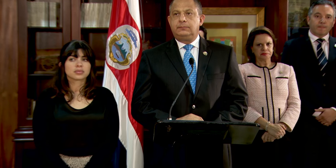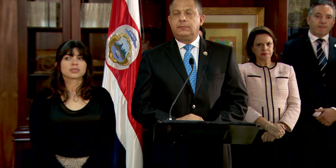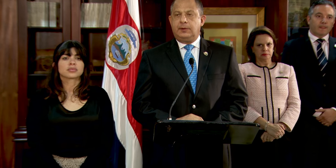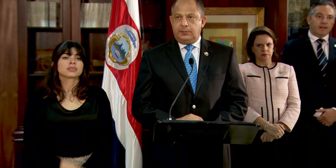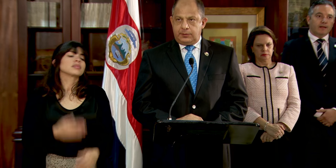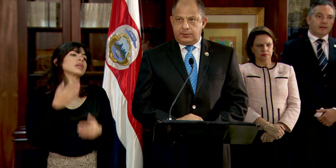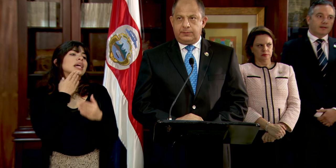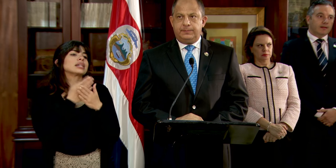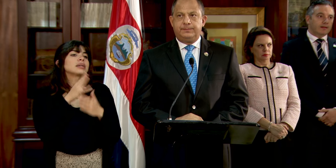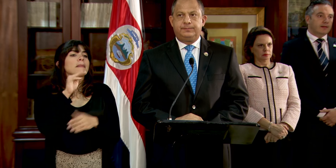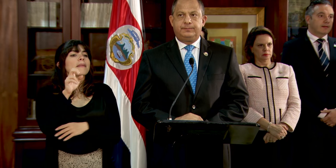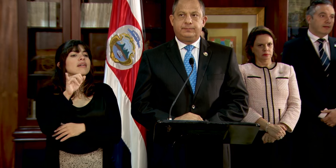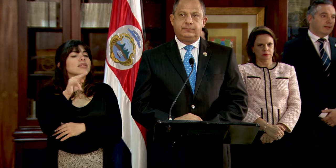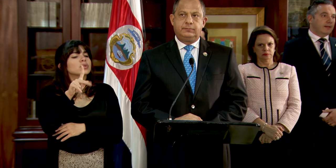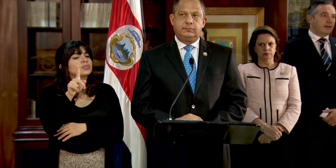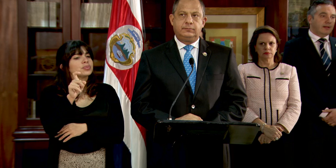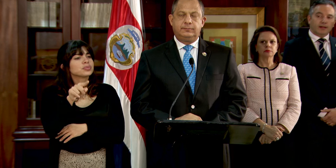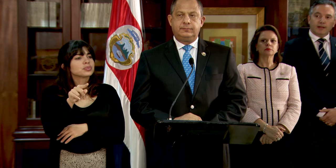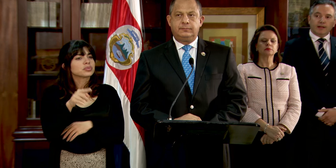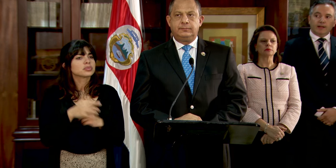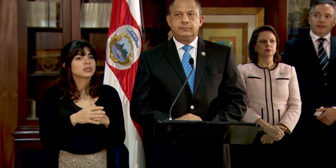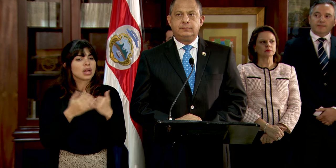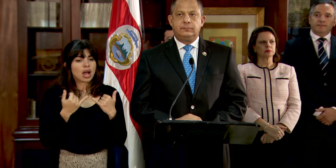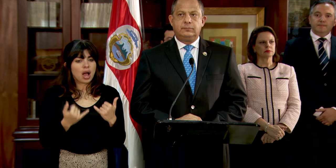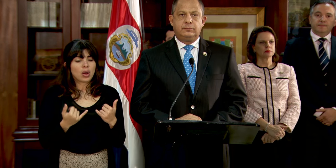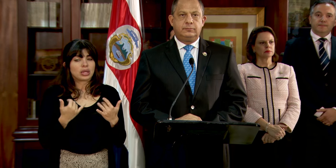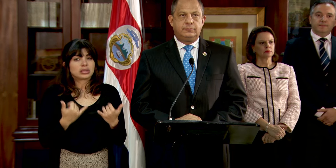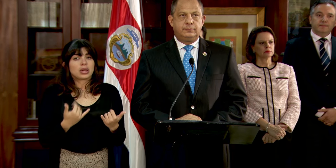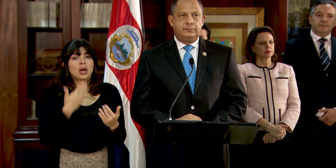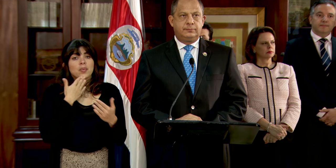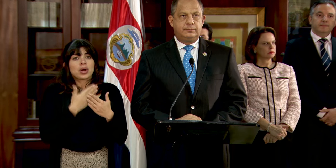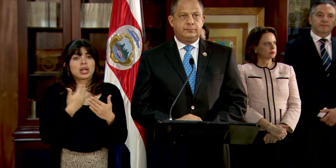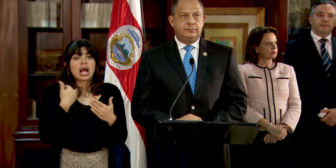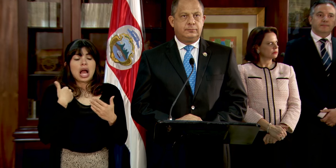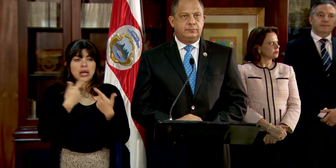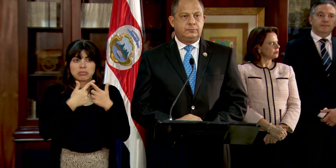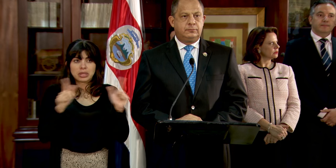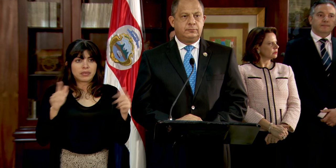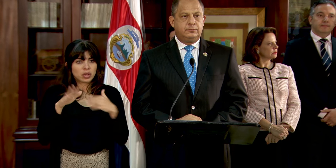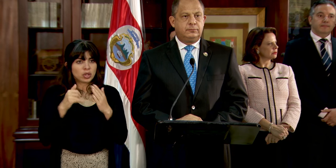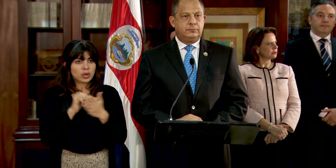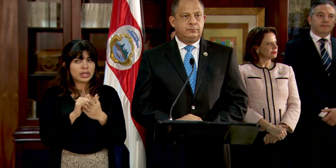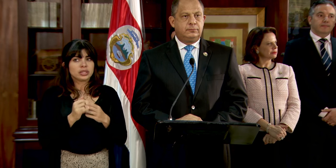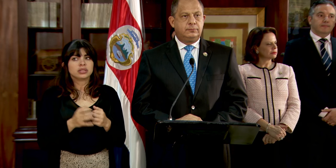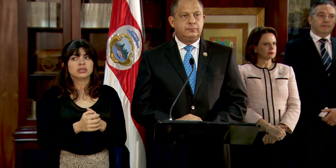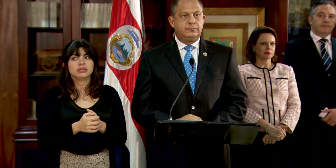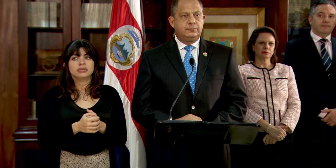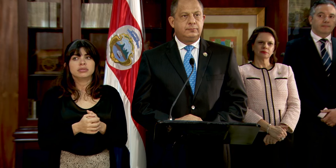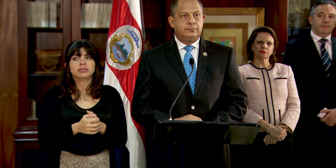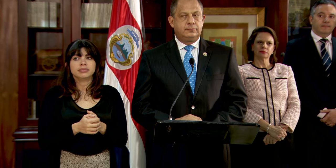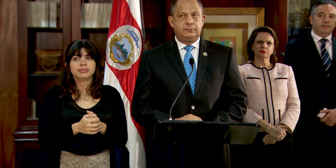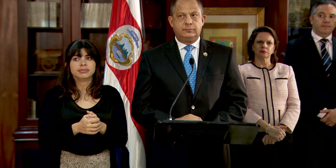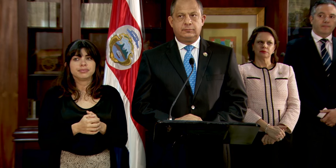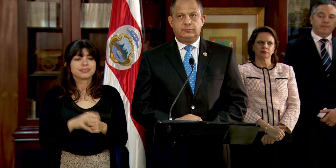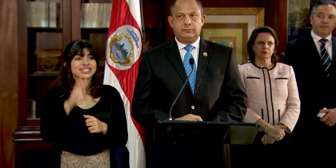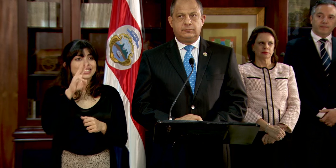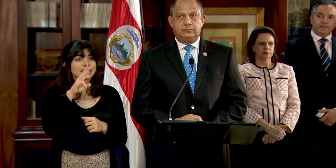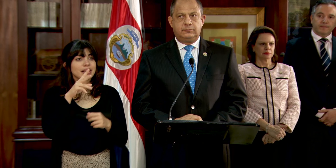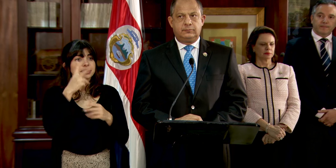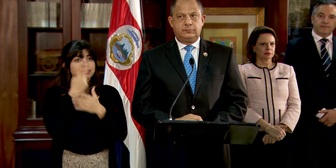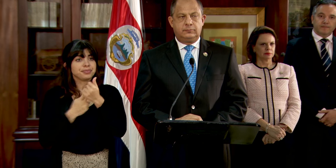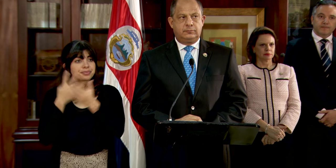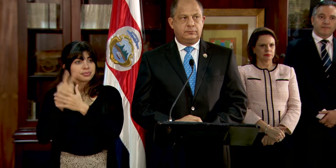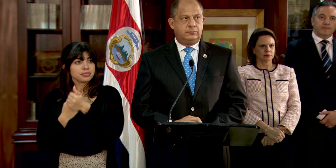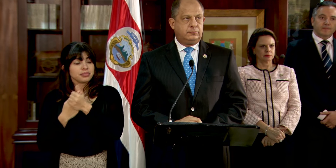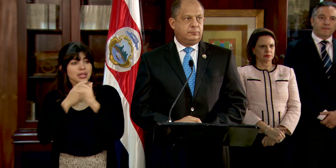Gracias. Don Marvin, una consulta. Ahora ya, bueno, que ya tenemos vía libre en todo esto, en el caso de las seis parejas demandantes,